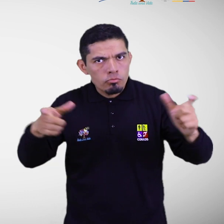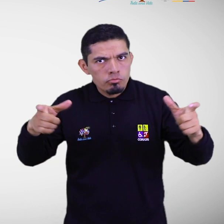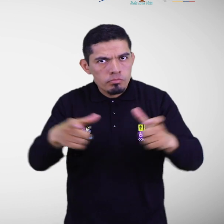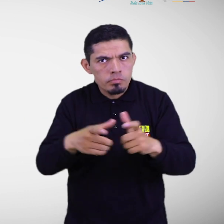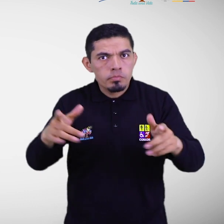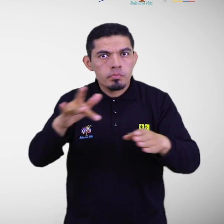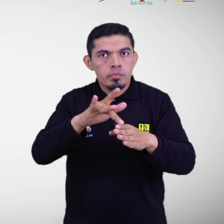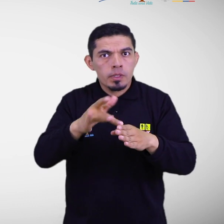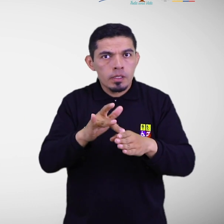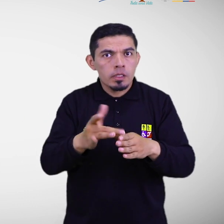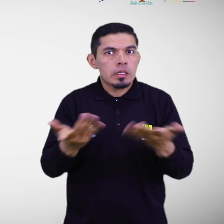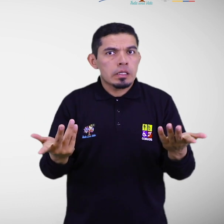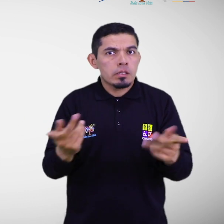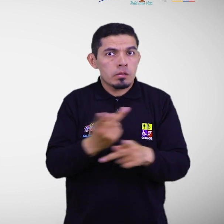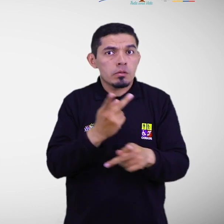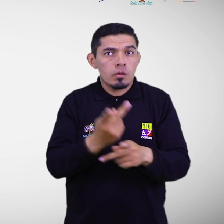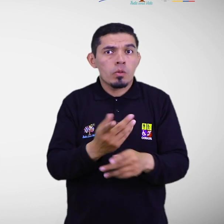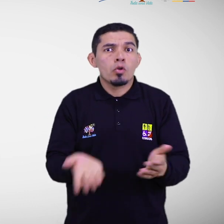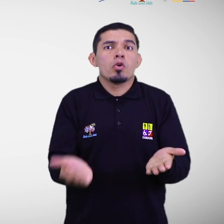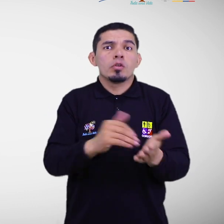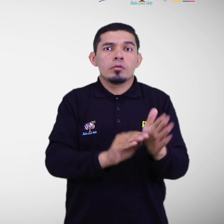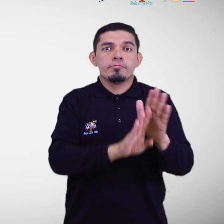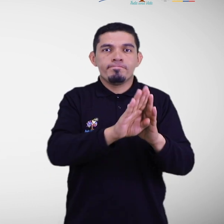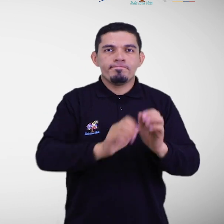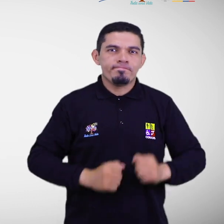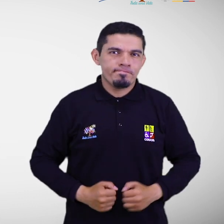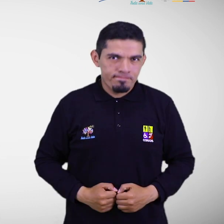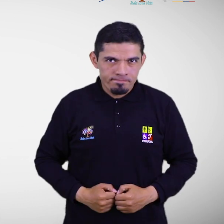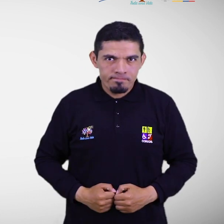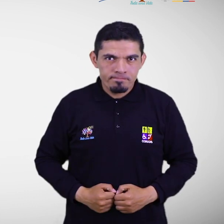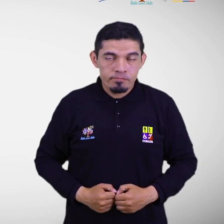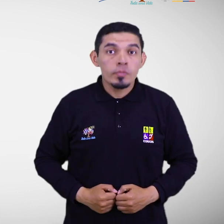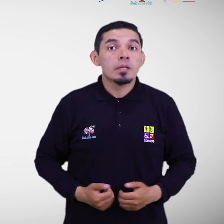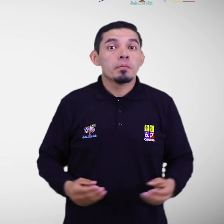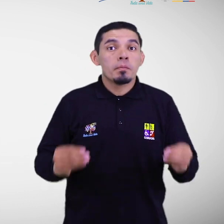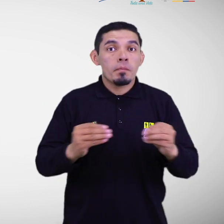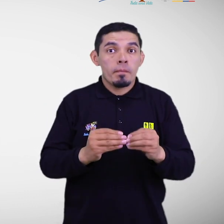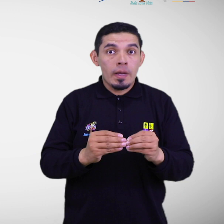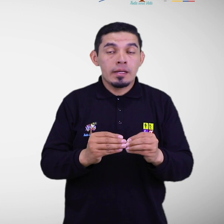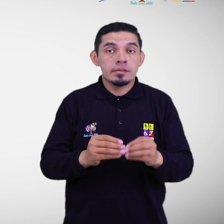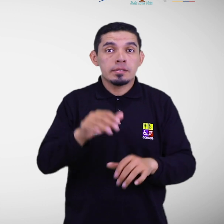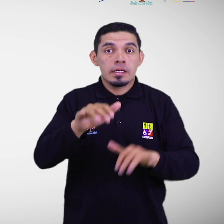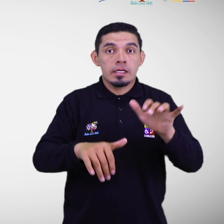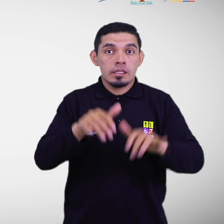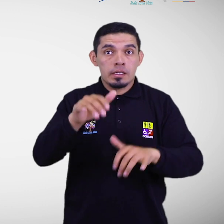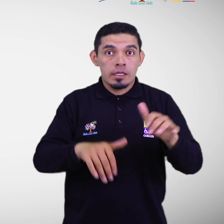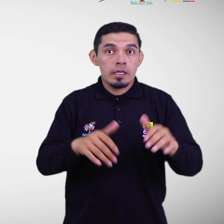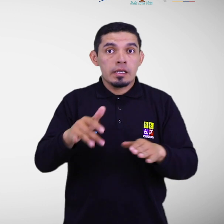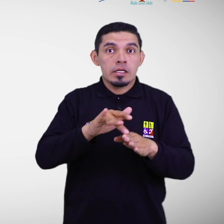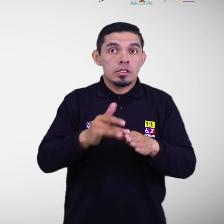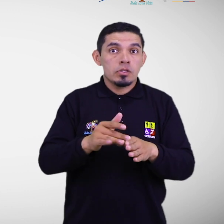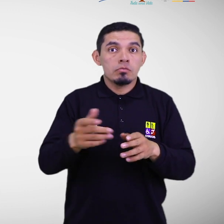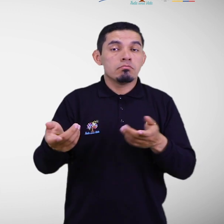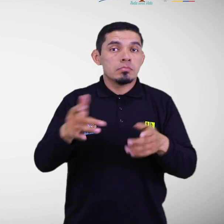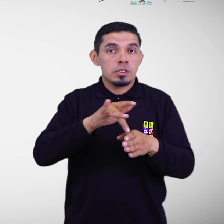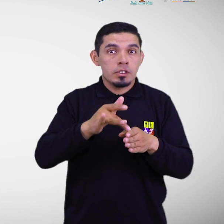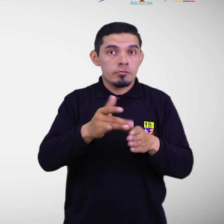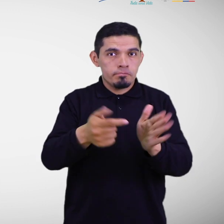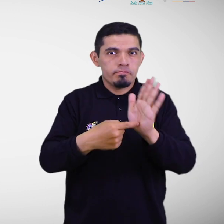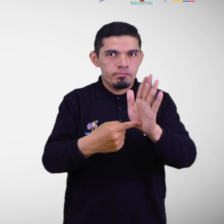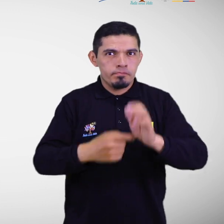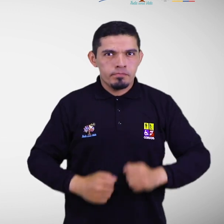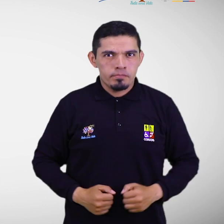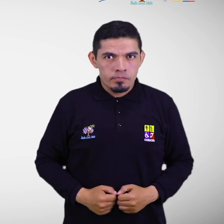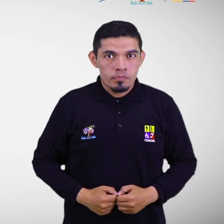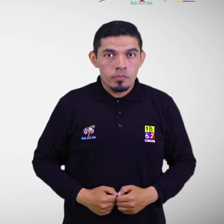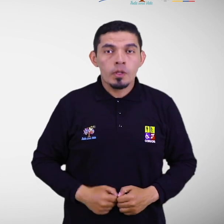proceso de recuperación. Fuente SNGRE 2019. Paso 1. Identificar